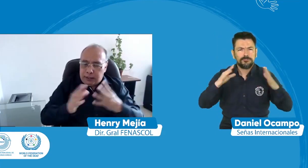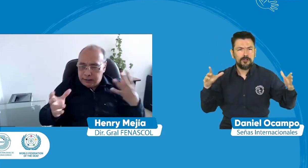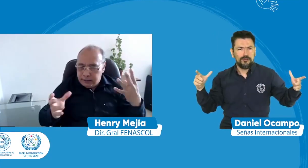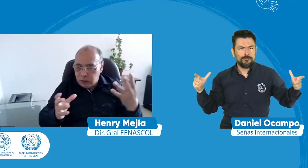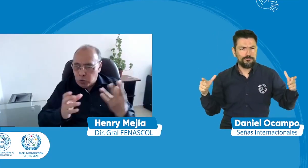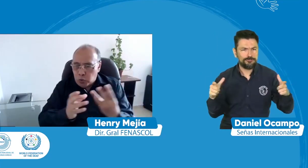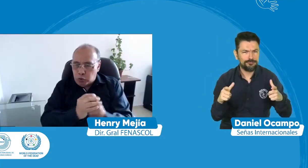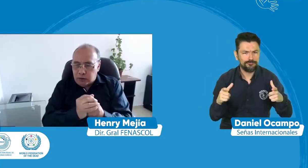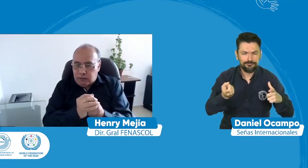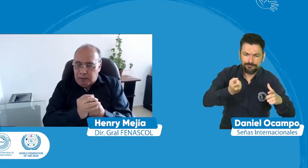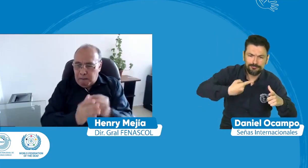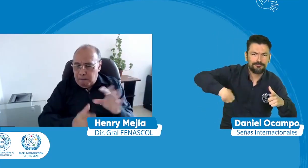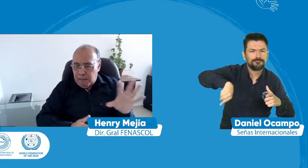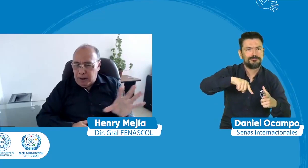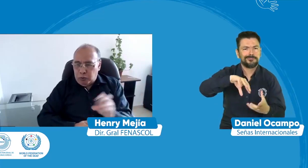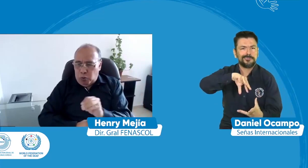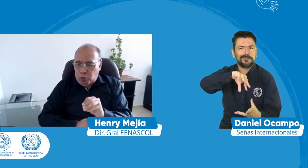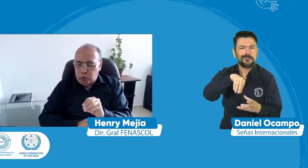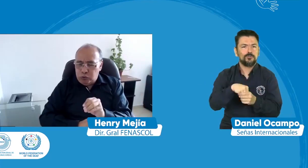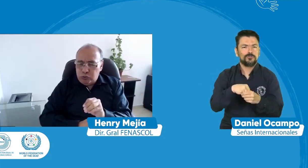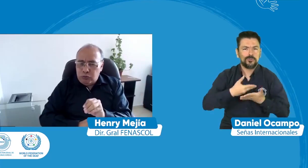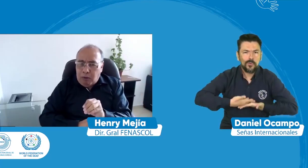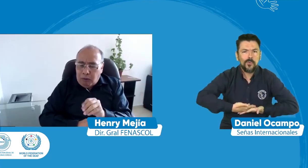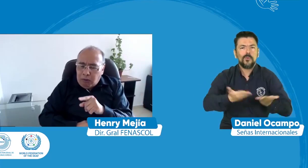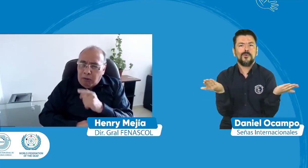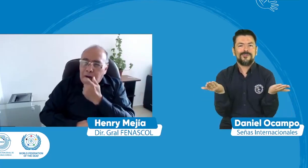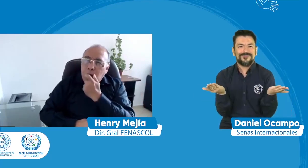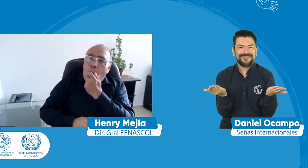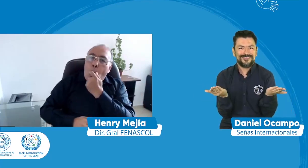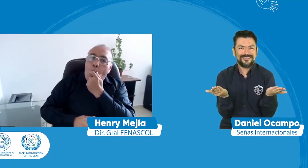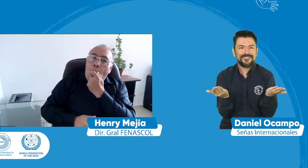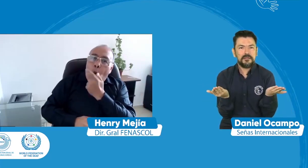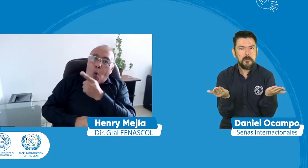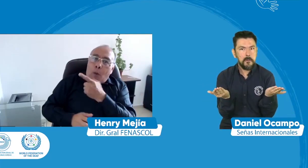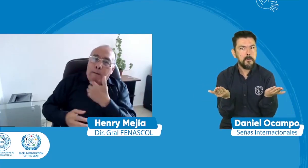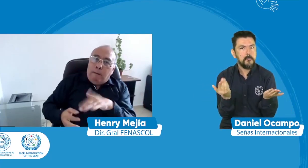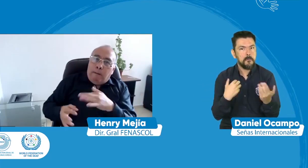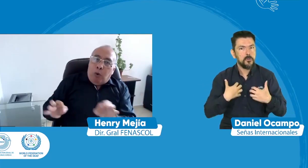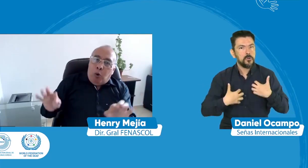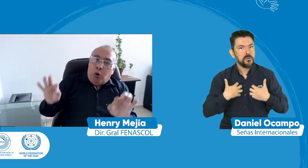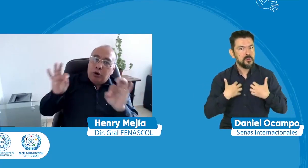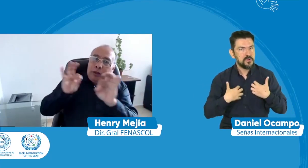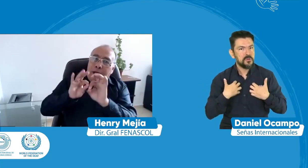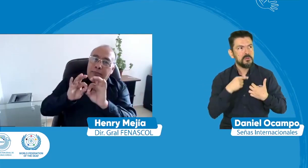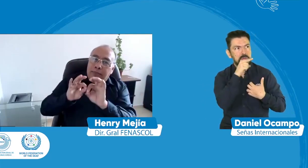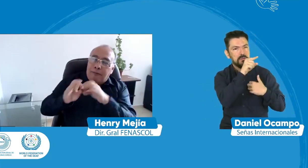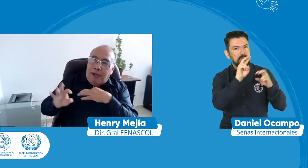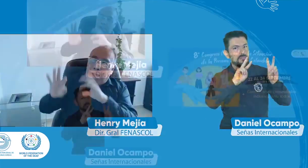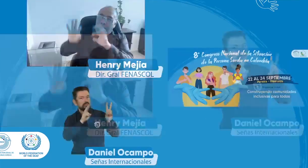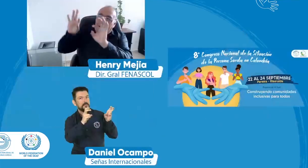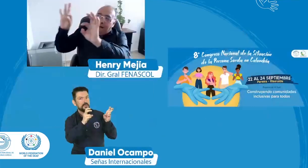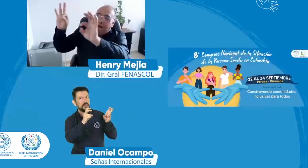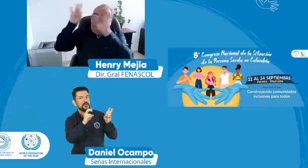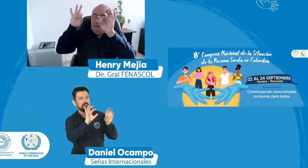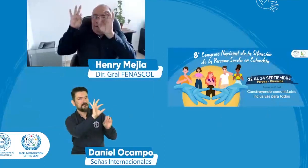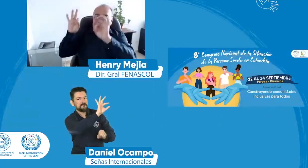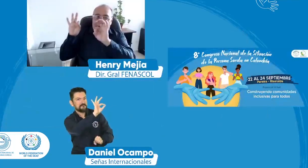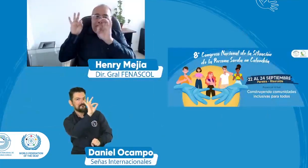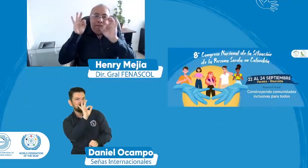construyendo comunidades inclusivas para todos y eso pues es de suma